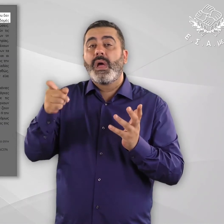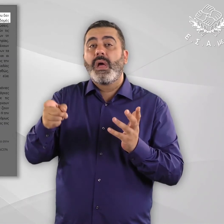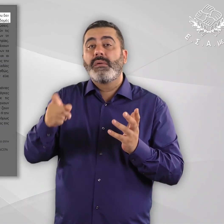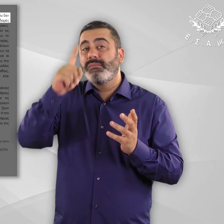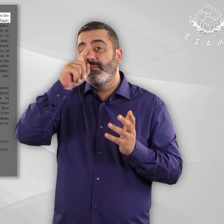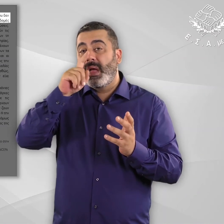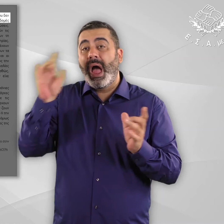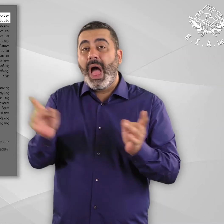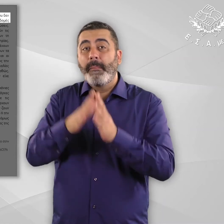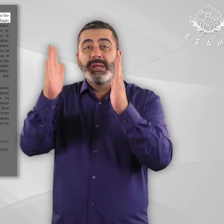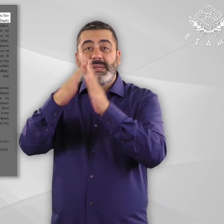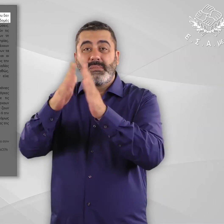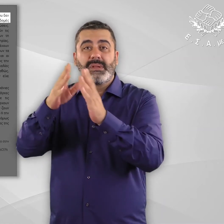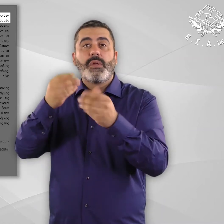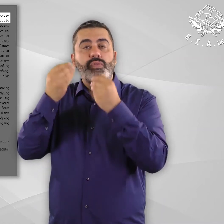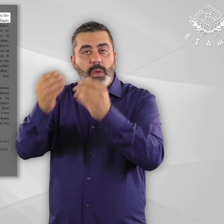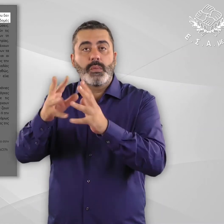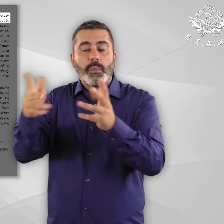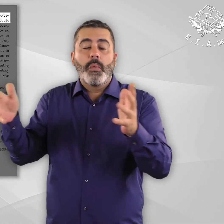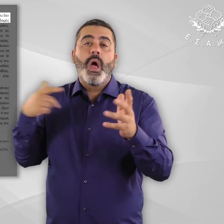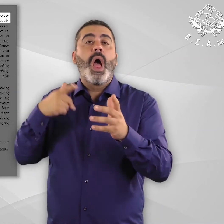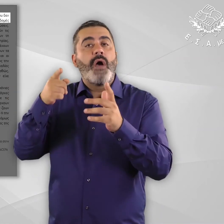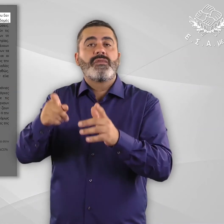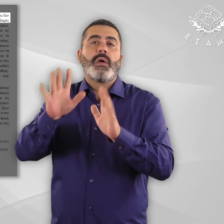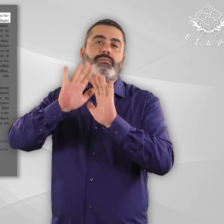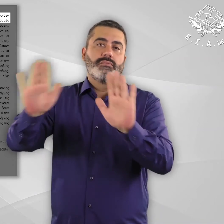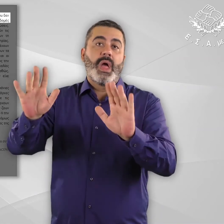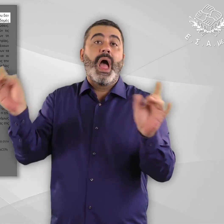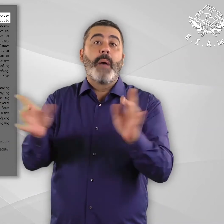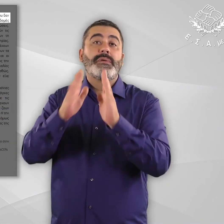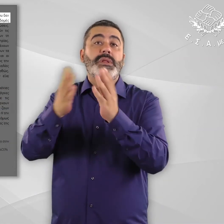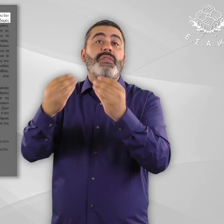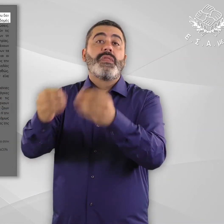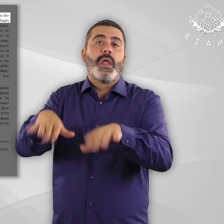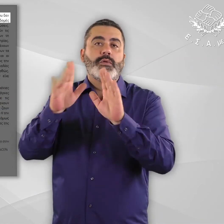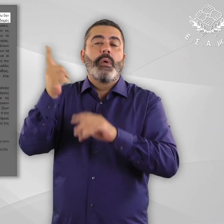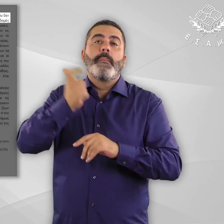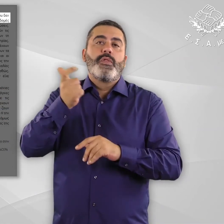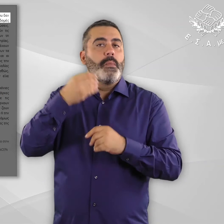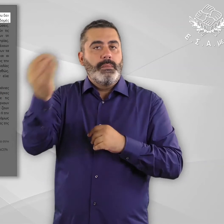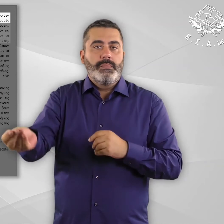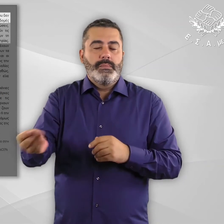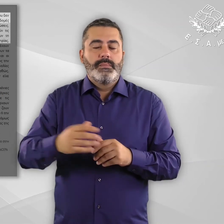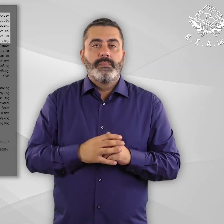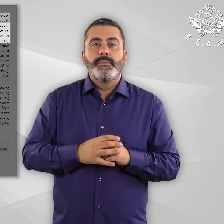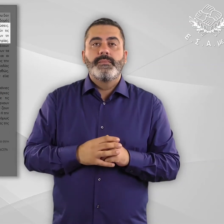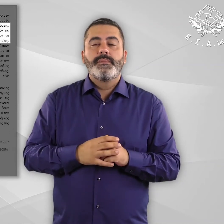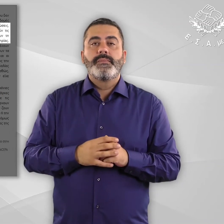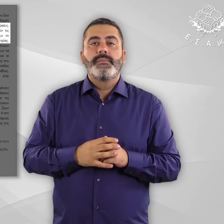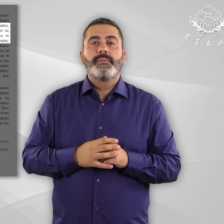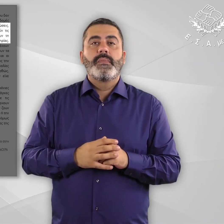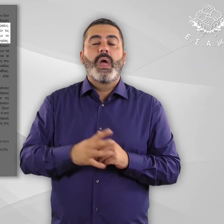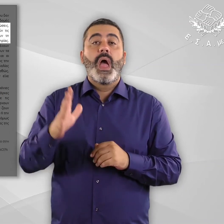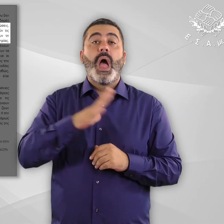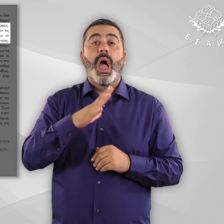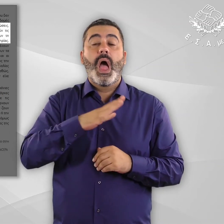επιδόματα μόνο στην περίπτωση που δεν είναι εφικτή η διαμονή τους σε κέντρα φιλοξενίας ή άλλες δομές φιλοξενίας. Ωστόσο,